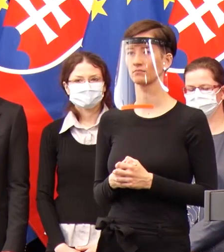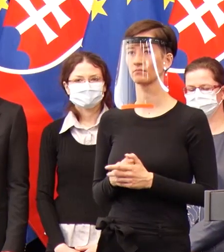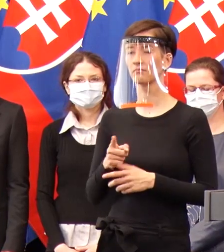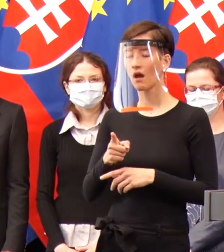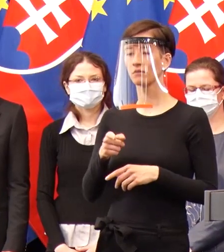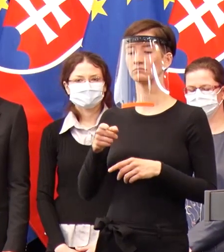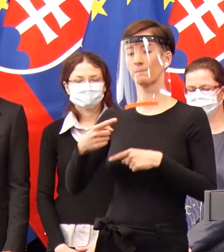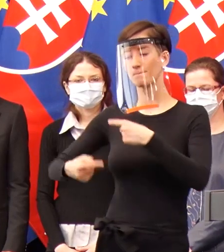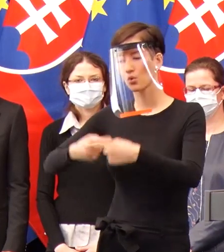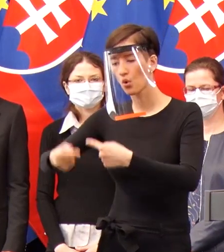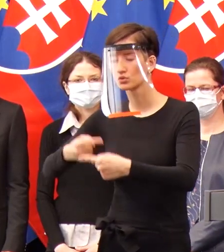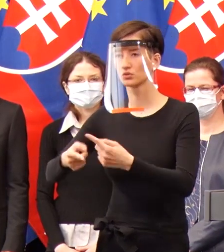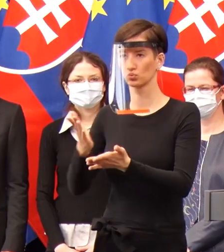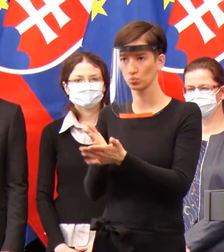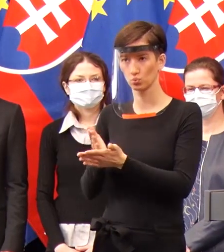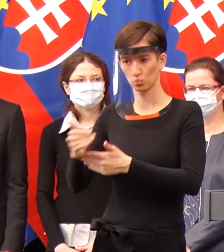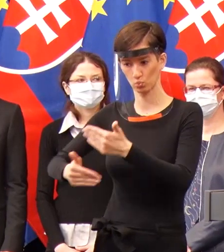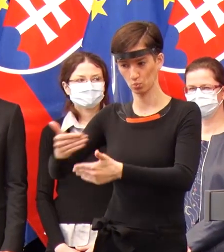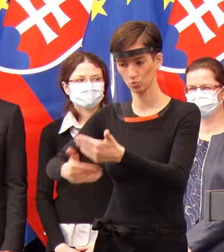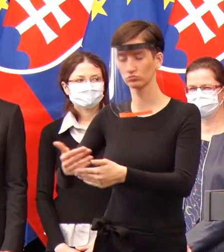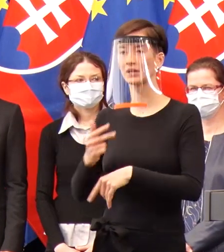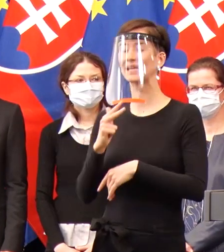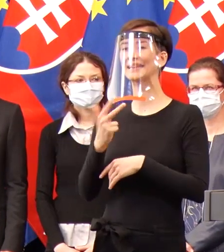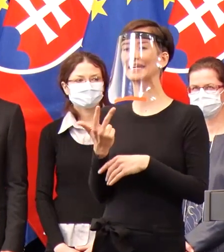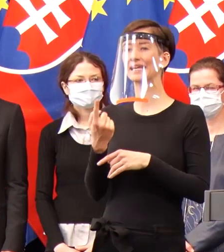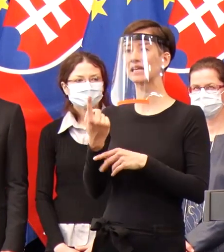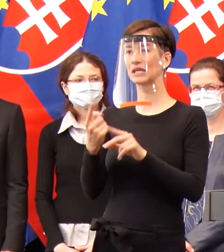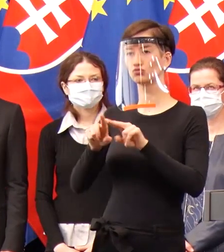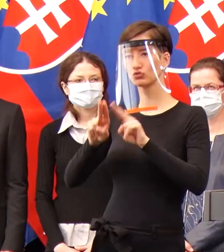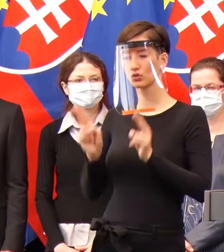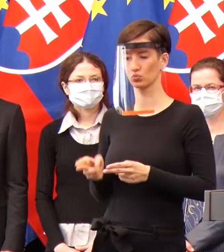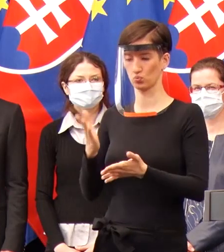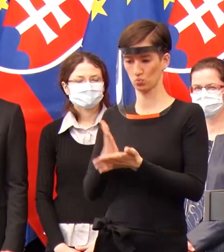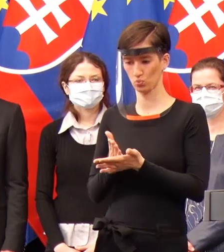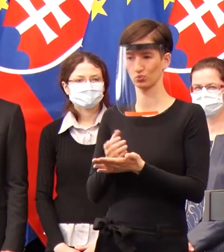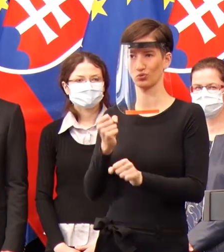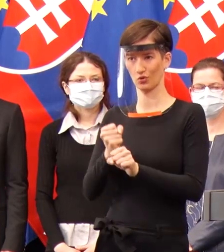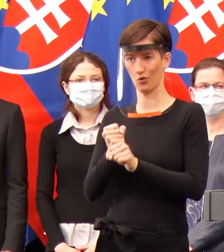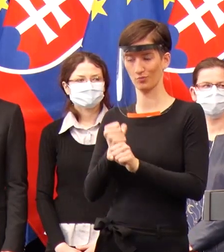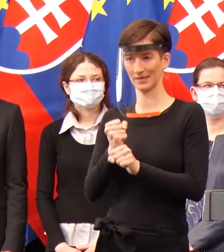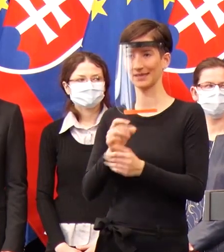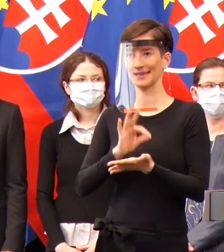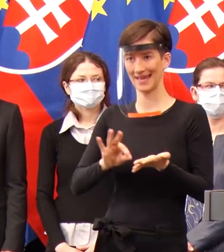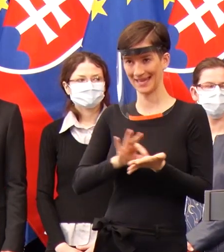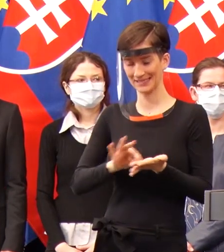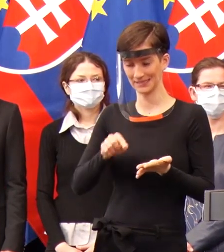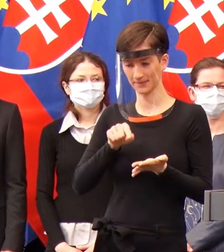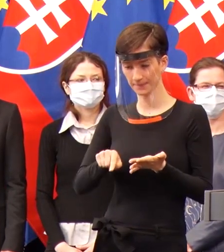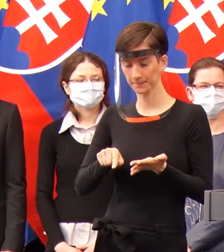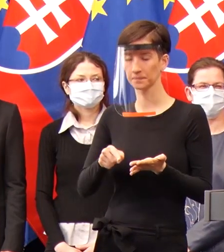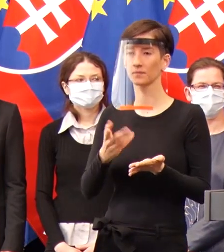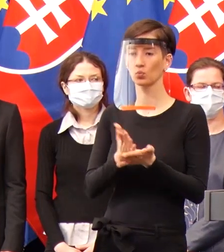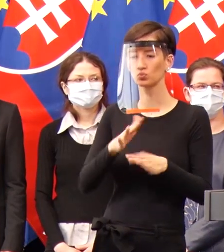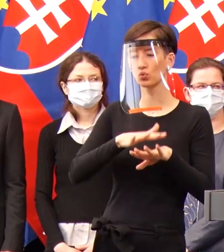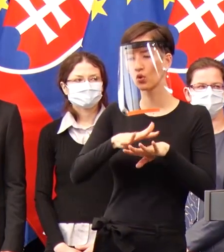beží ten proces. Boli vybrané tri inštitúcie, ktoré už niektorí z nich aj začali toto testovanie a už nám aj poskytuje prvé